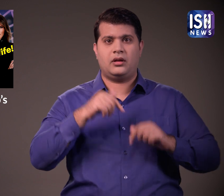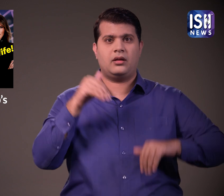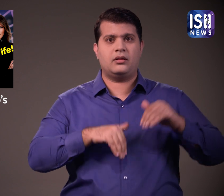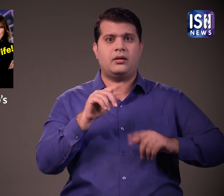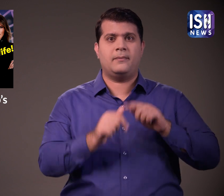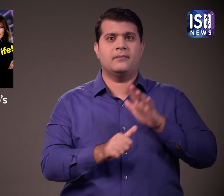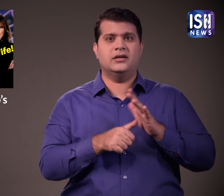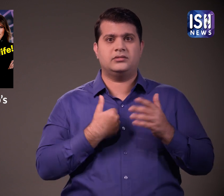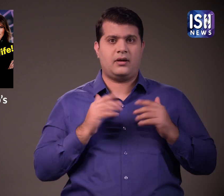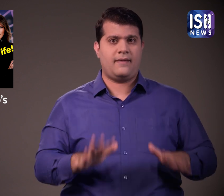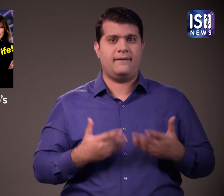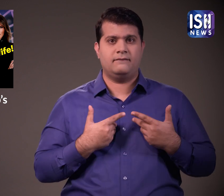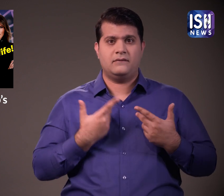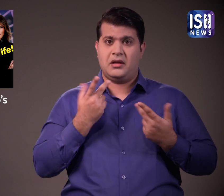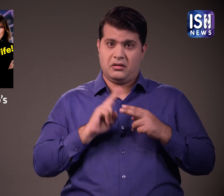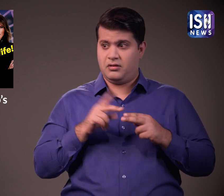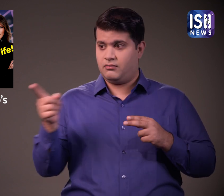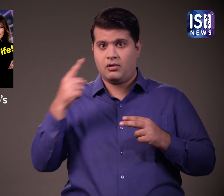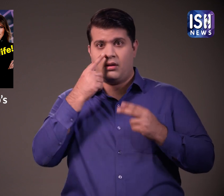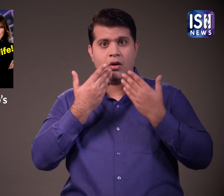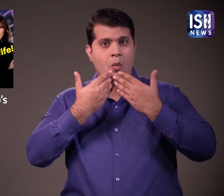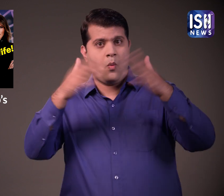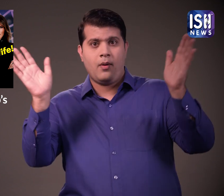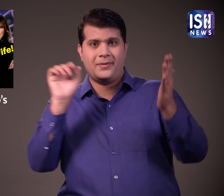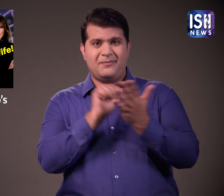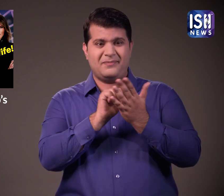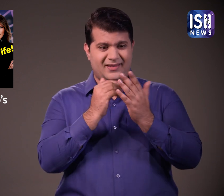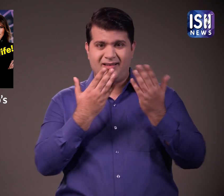मुँ खोला तो ट्रम्प राश्च्रपती चुनाव हार जाएंगे